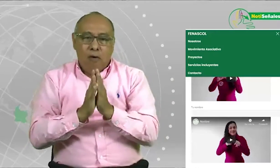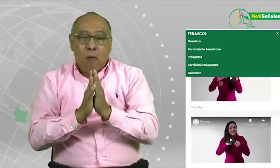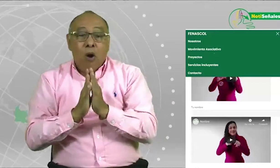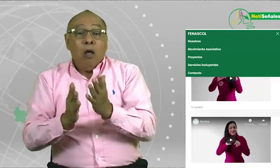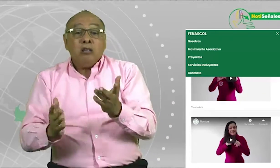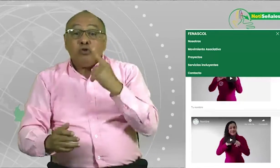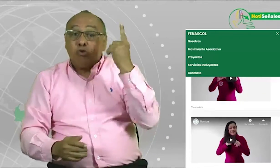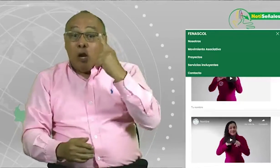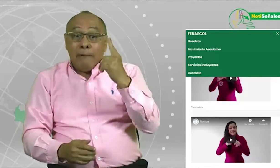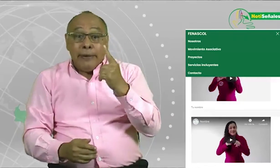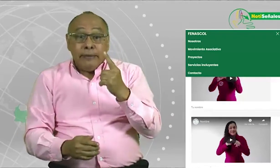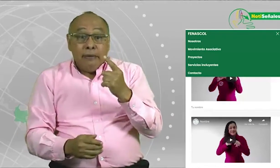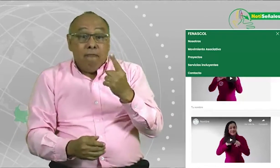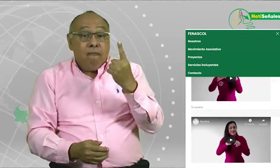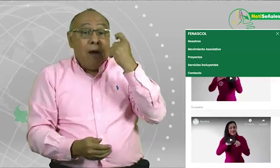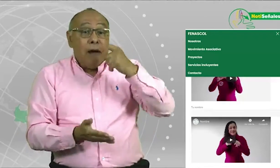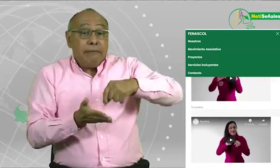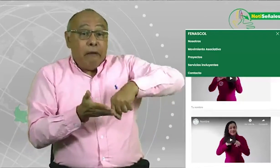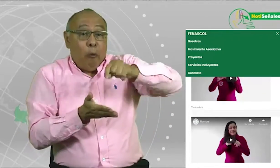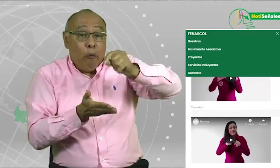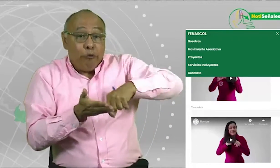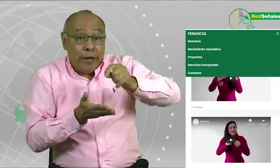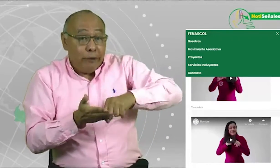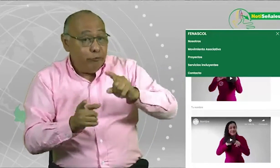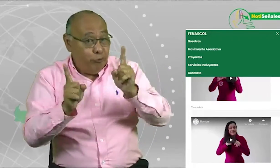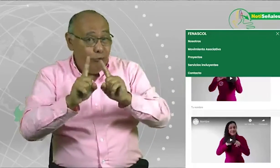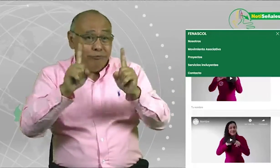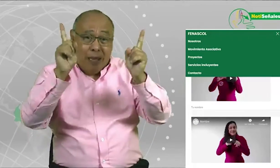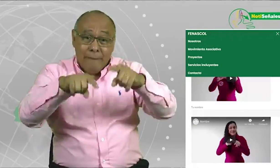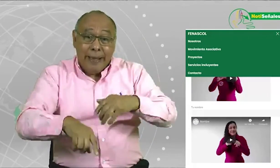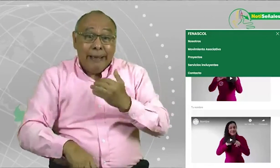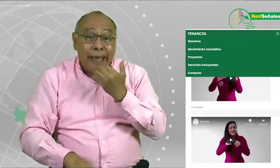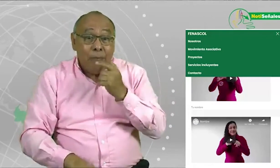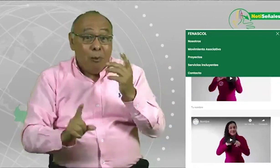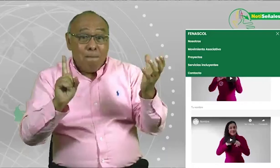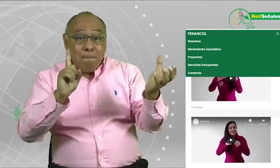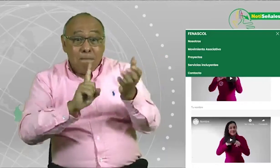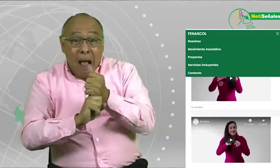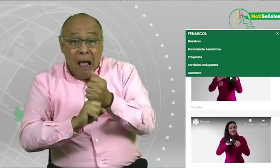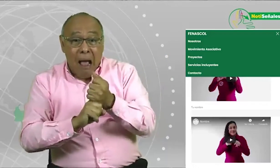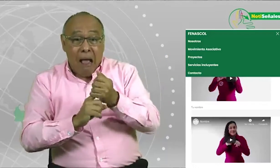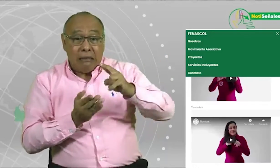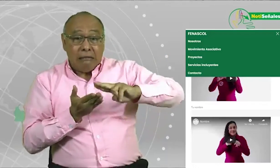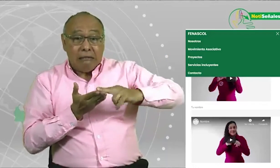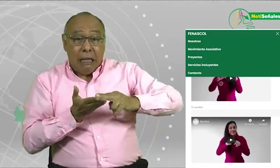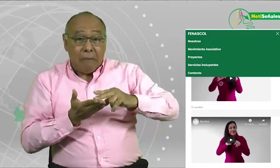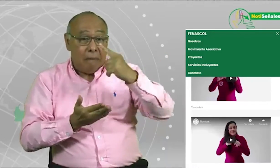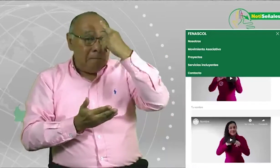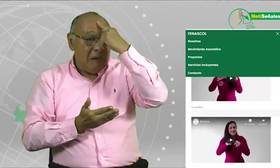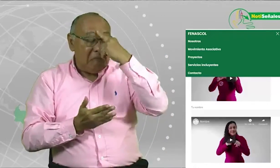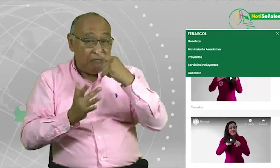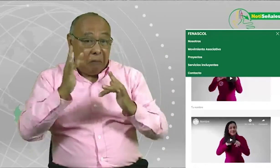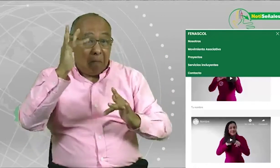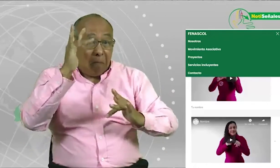de ustedes mismas. Solamente, no es simplemente que nos hablen acerca de lo que suceda con la